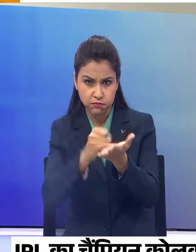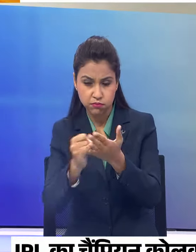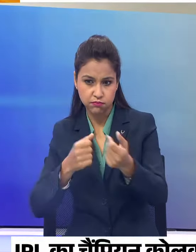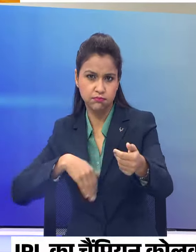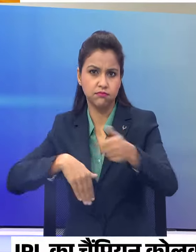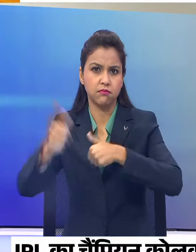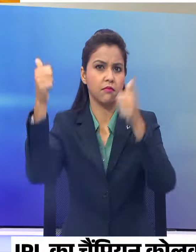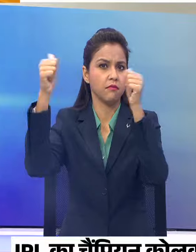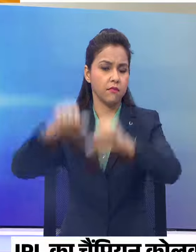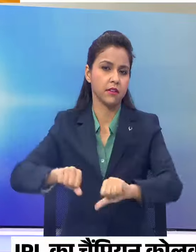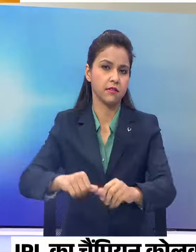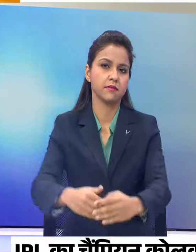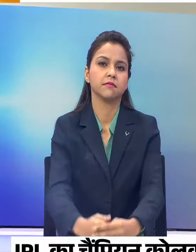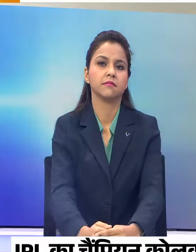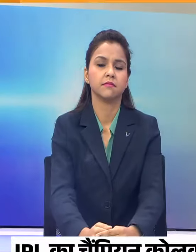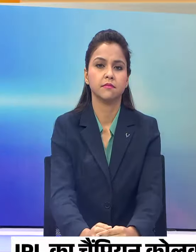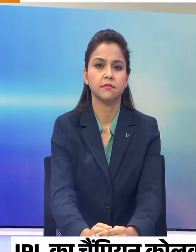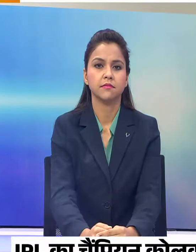मार्थ